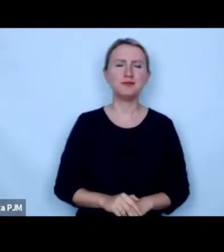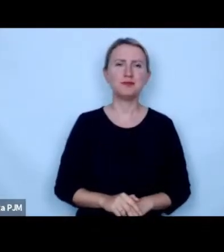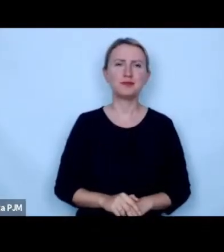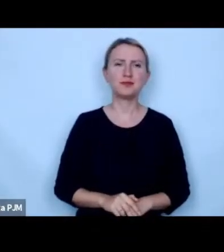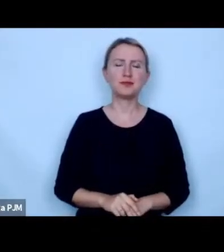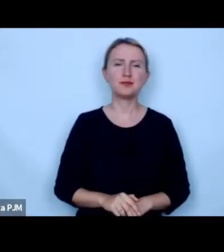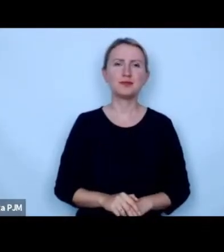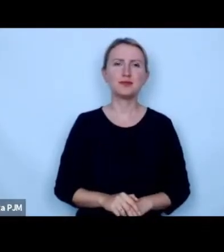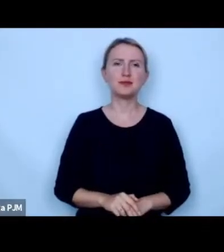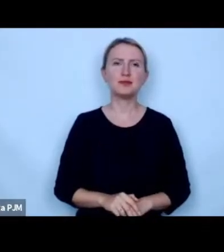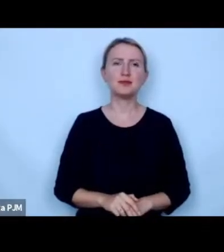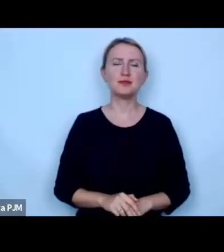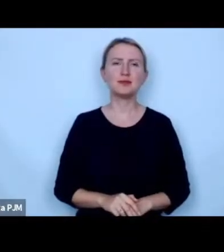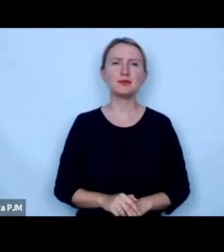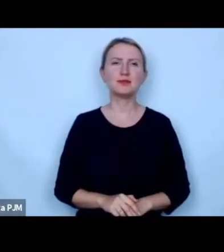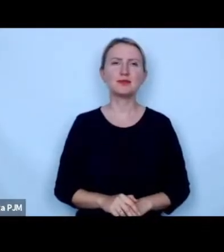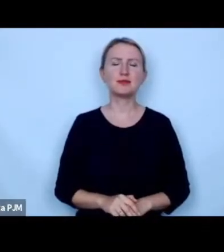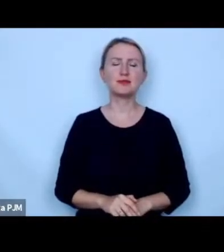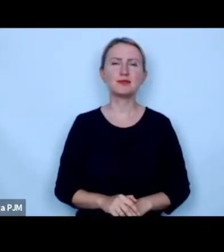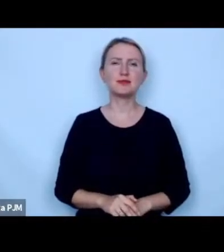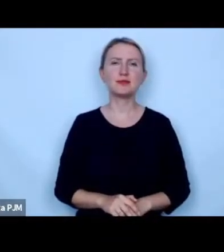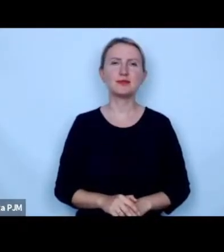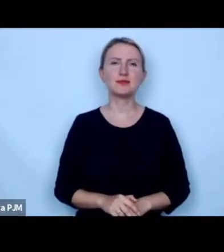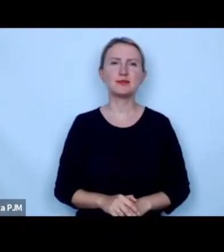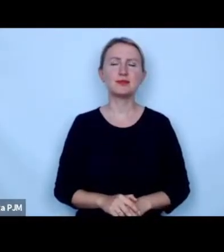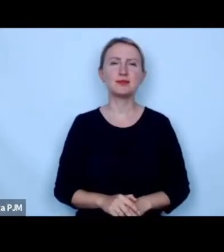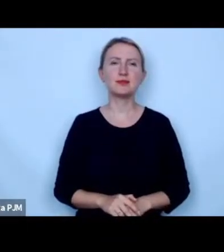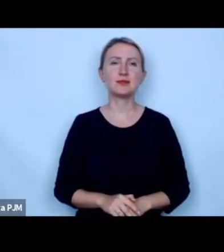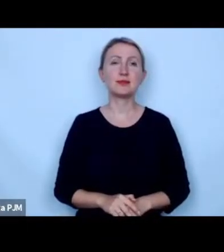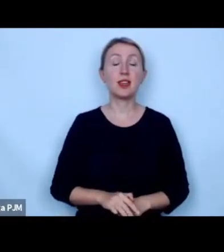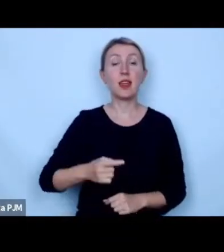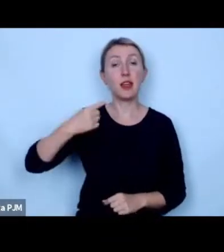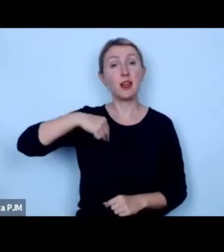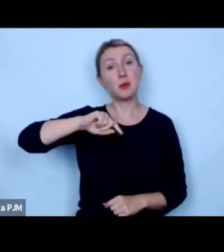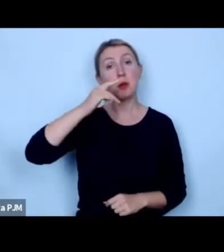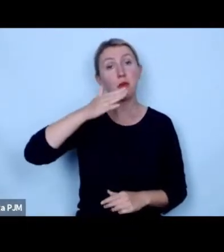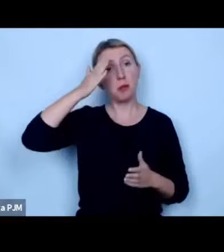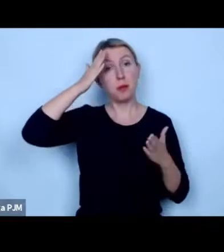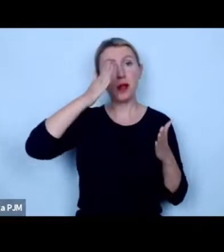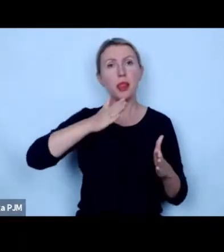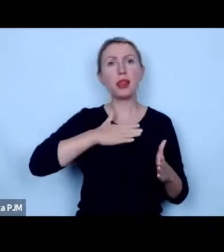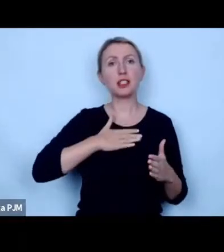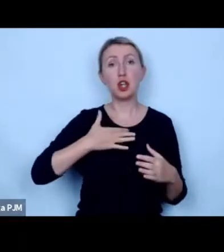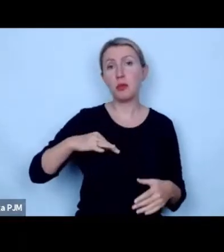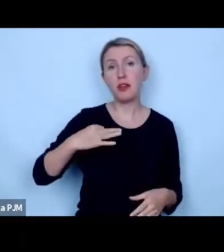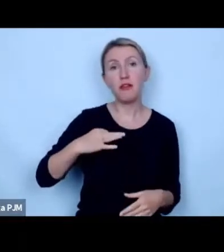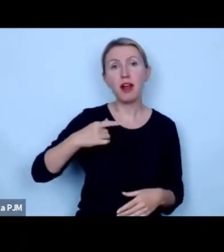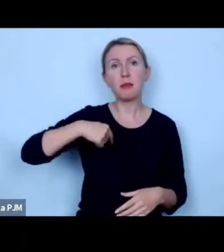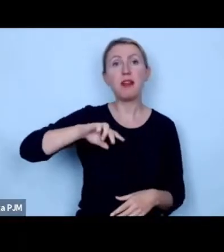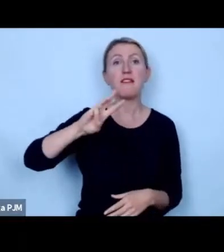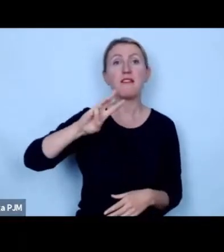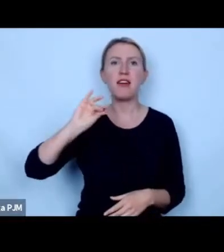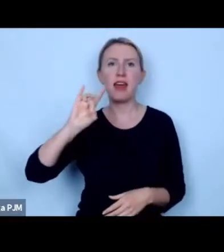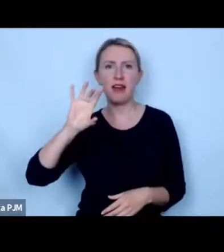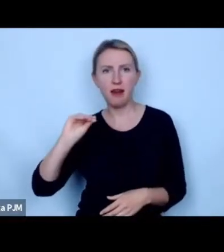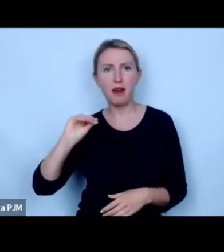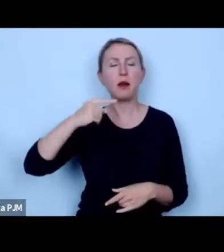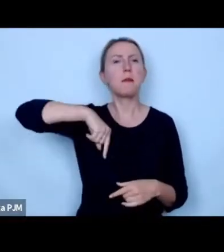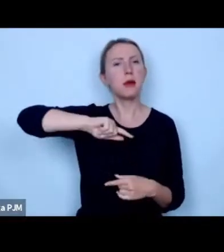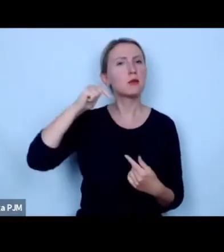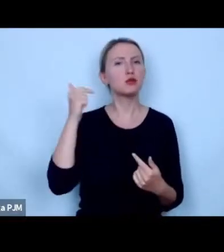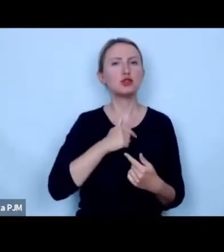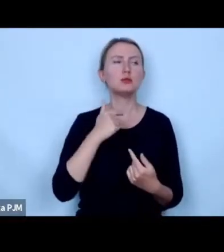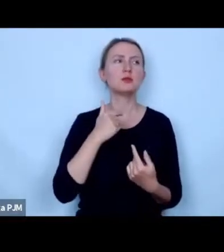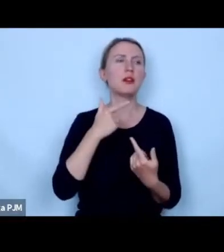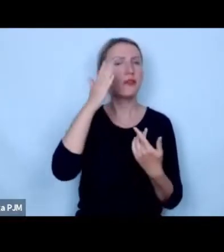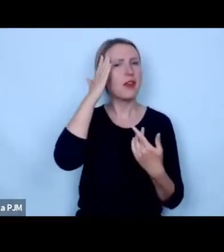wybory żywieniowe i mimo to że my mówimy z pewnej perspektywy naszej osobistej jako weganki to musimy się liczyć z tym po prostu